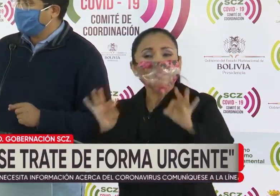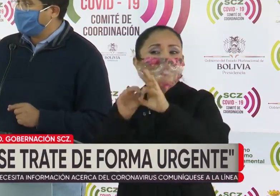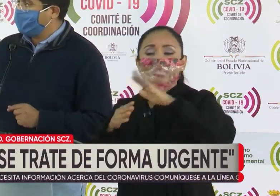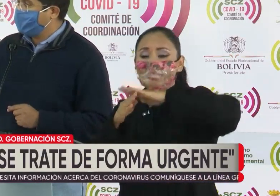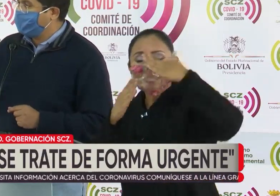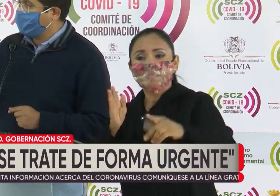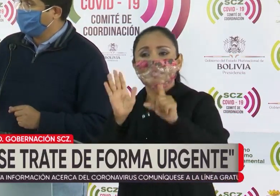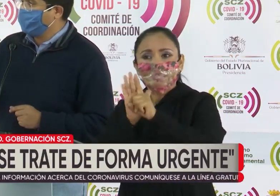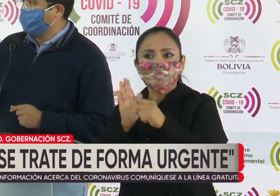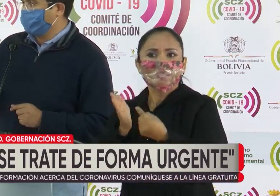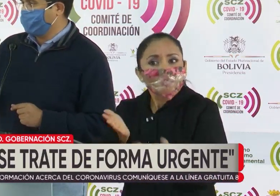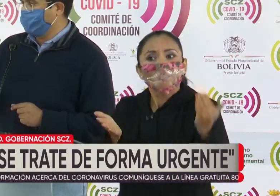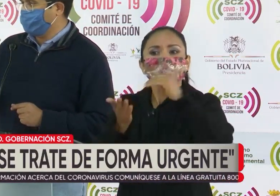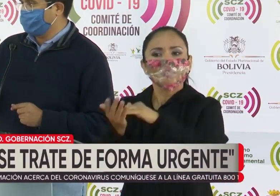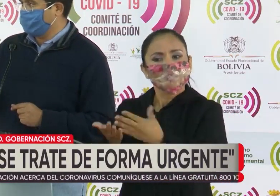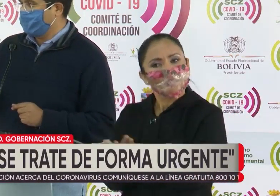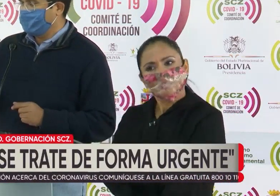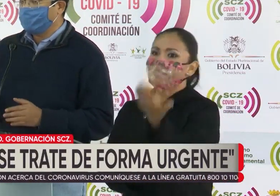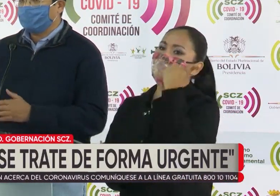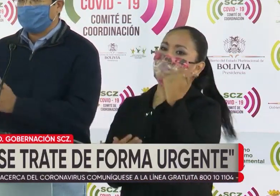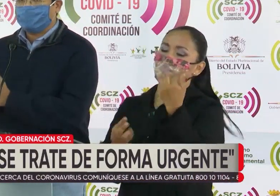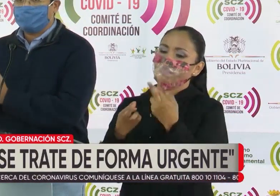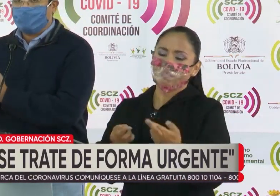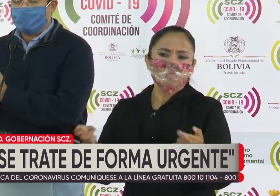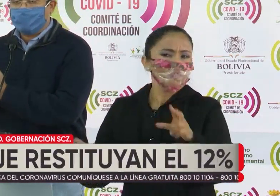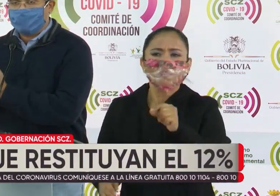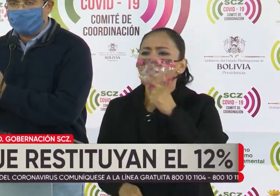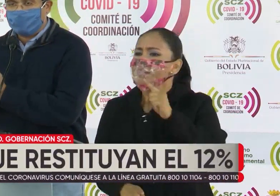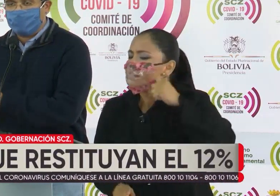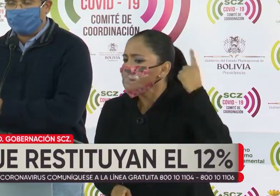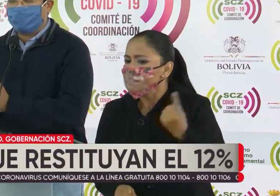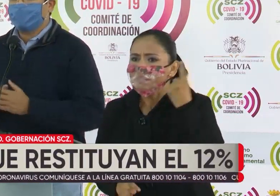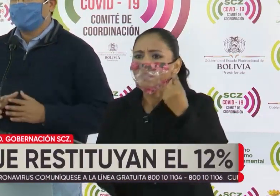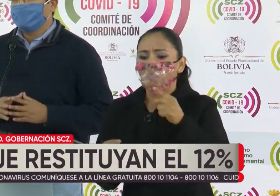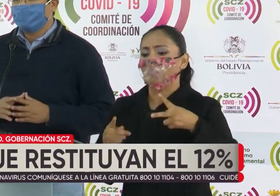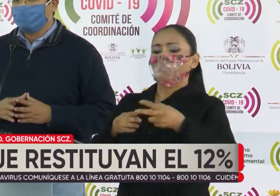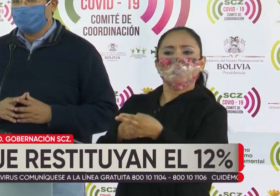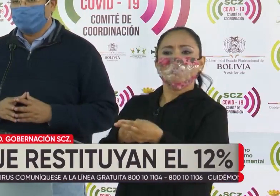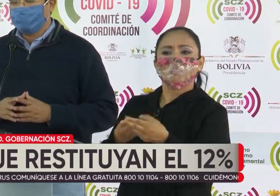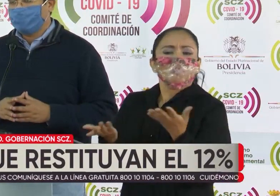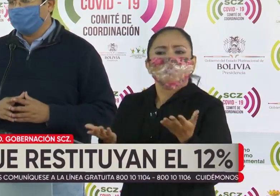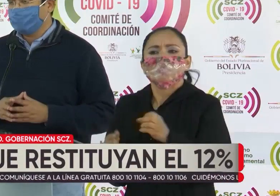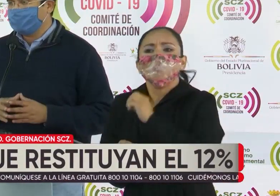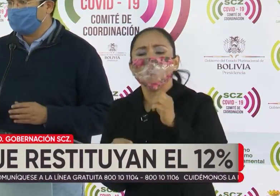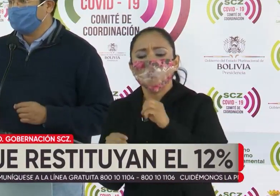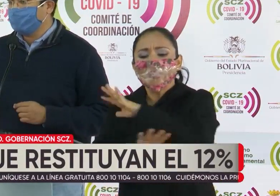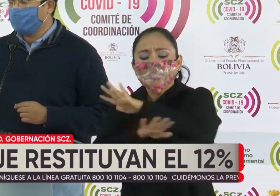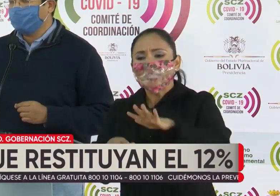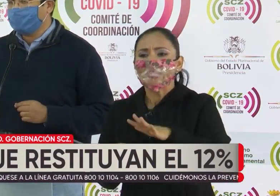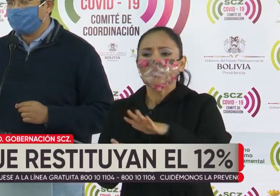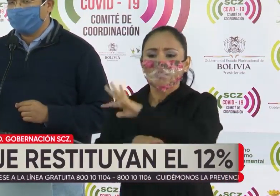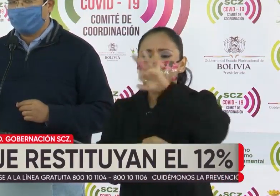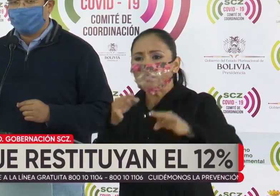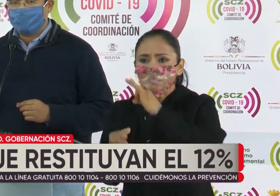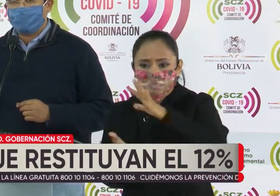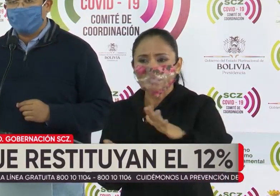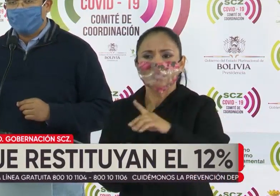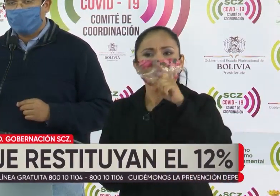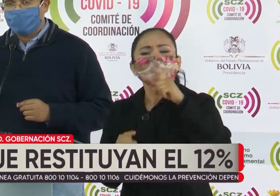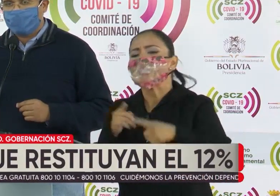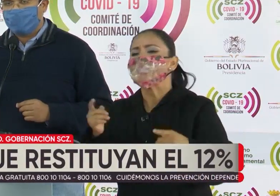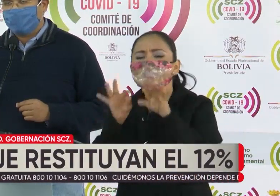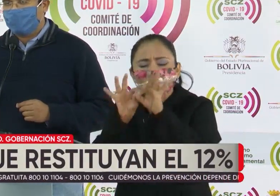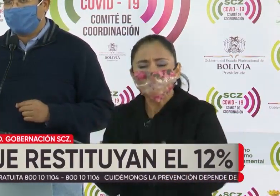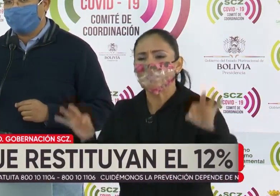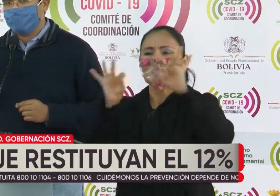y restituir los recursos. No se trata solamente de cortar con una injusticia, sino fundamentalmente